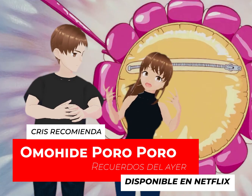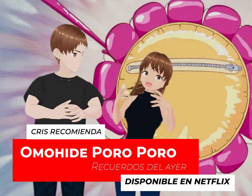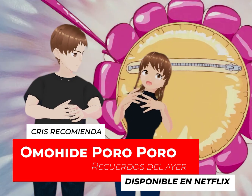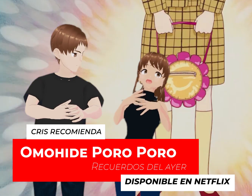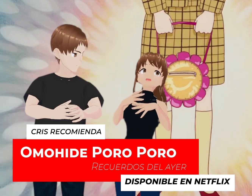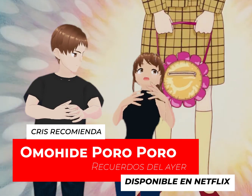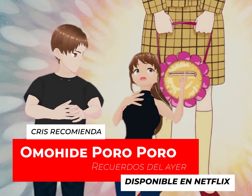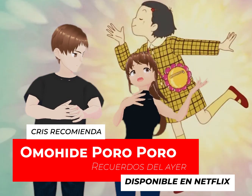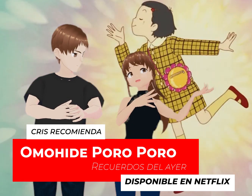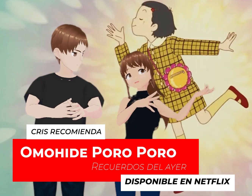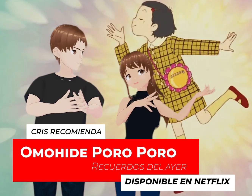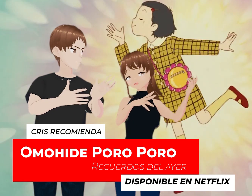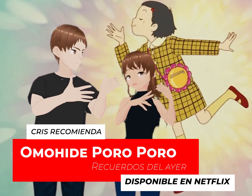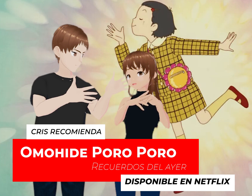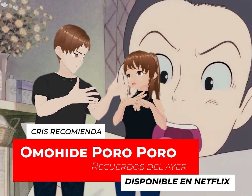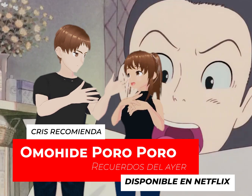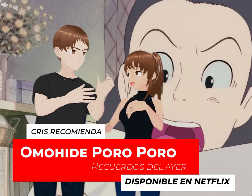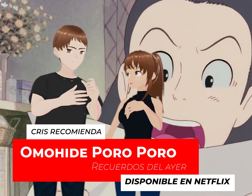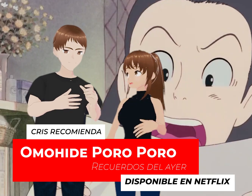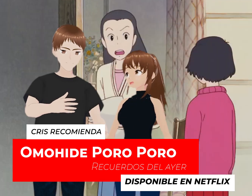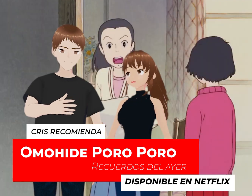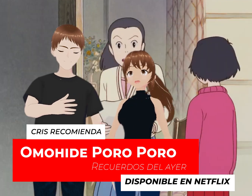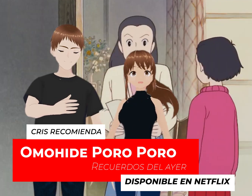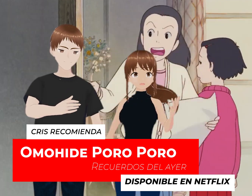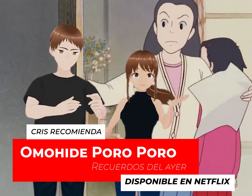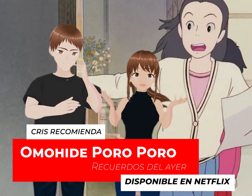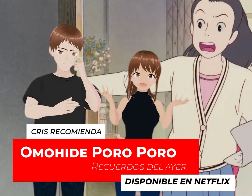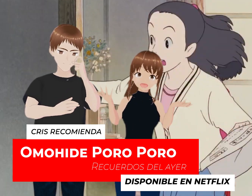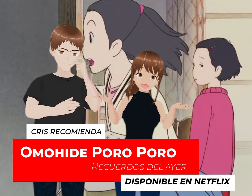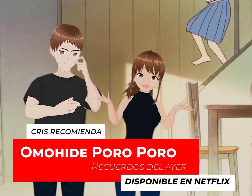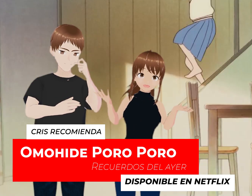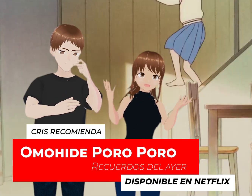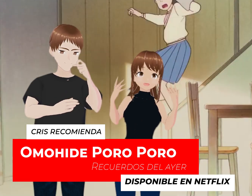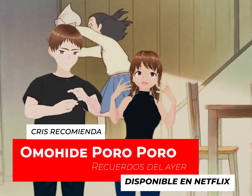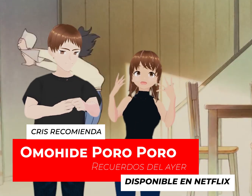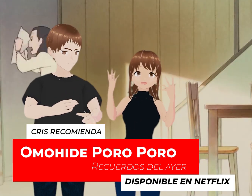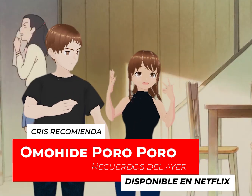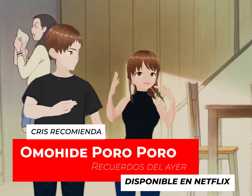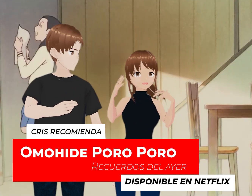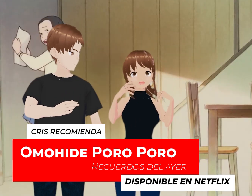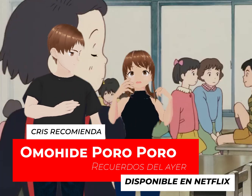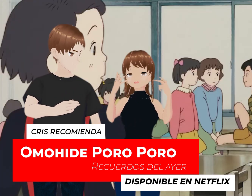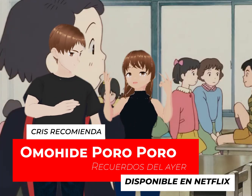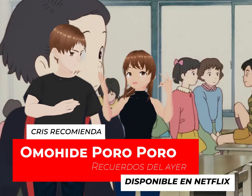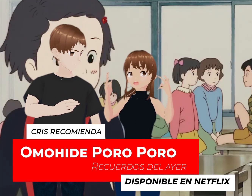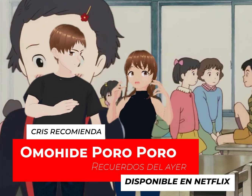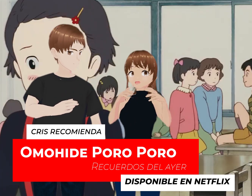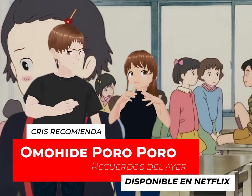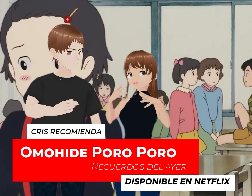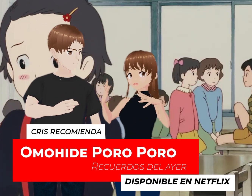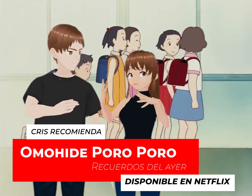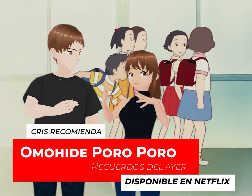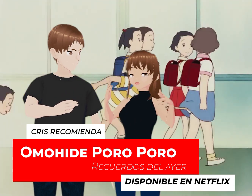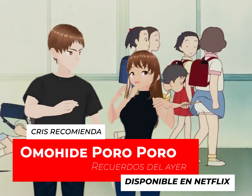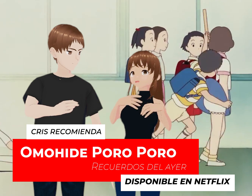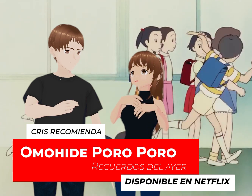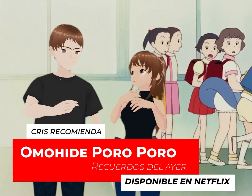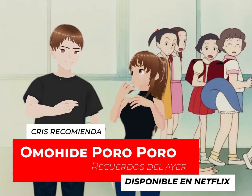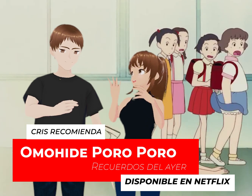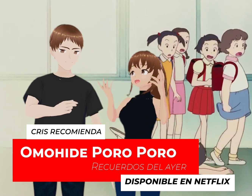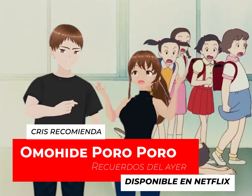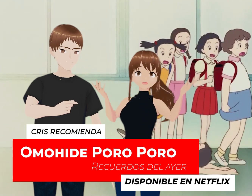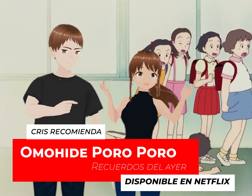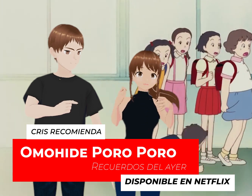largas Se iban al campo Y bueno, pues no era el caso Entonces ella fantaseaba Por alguna razón